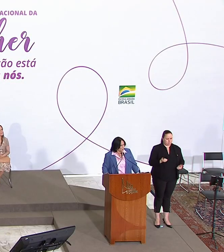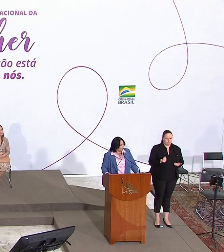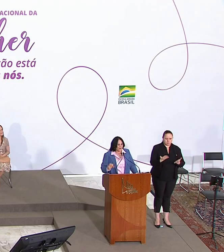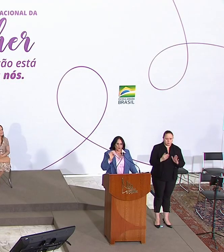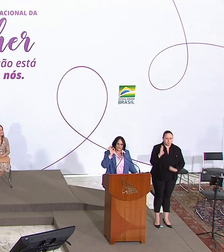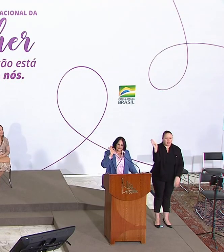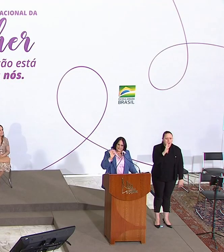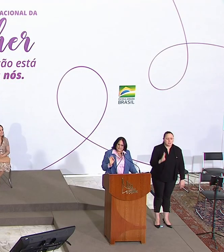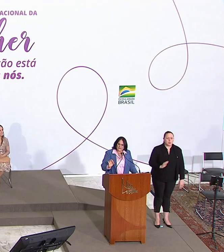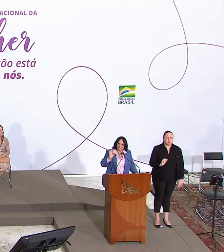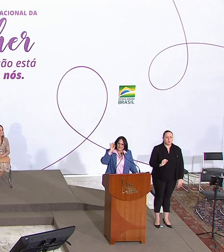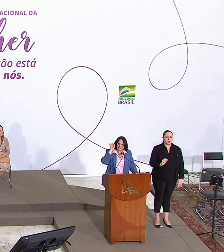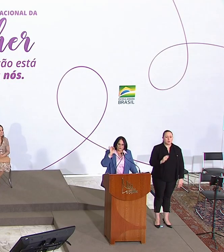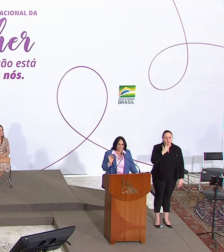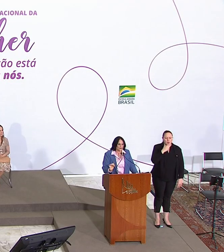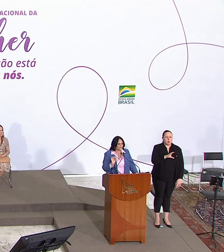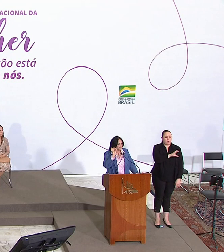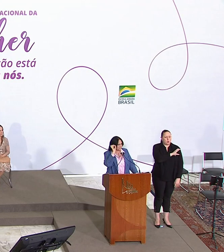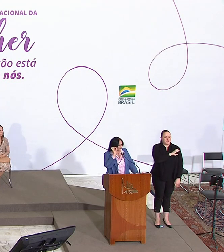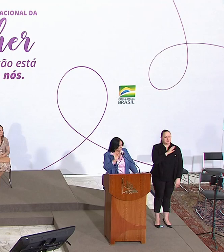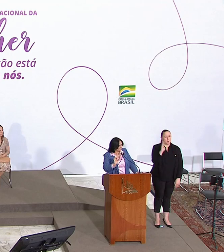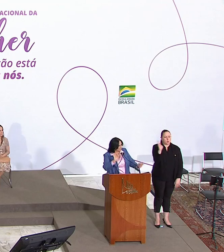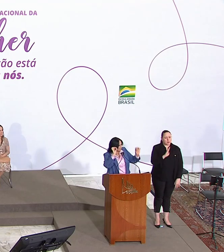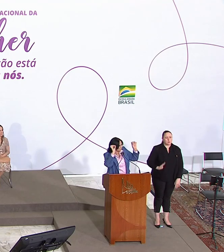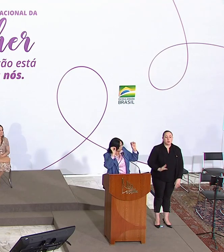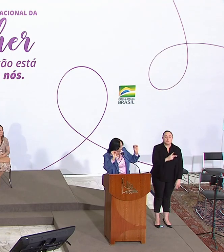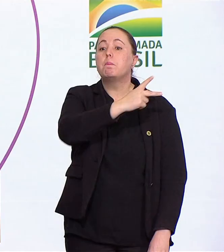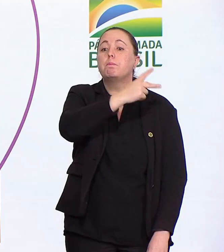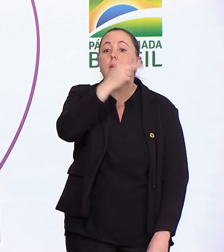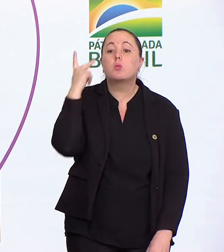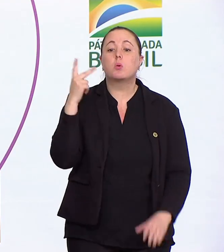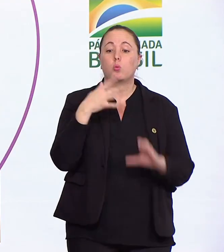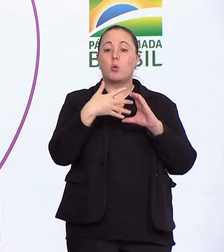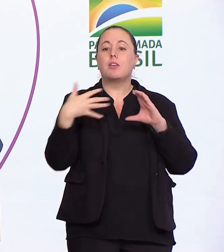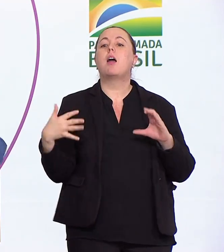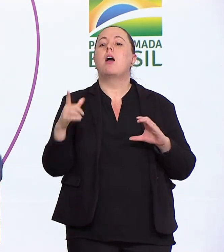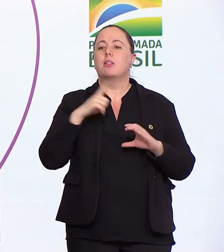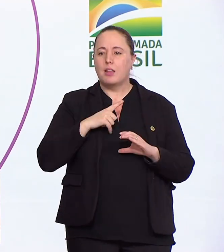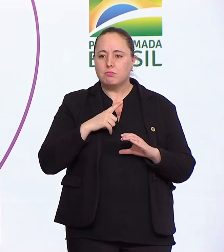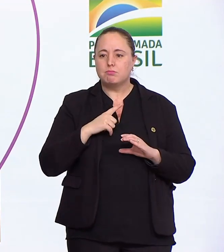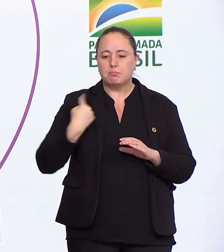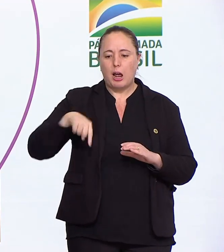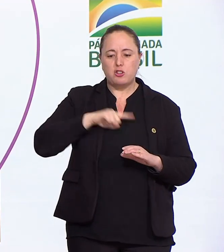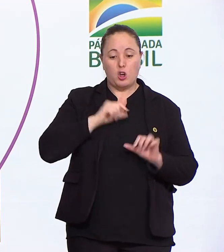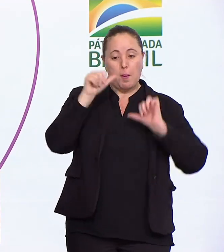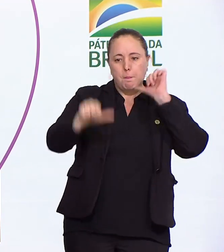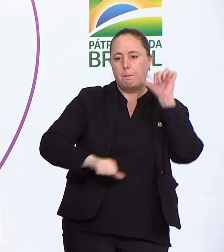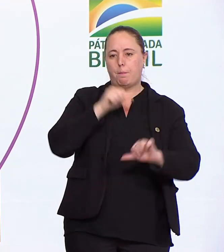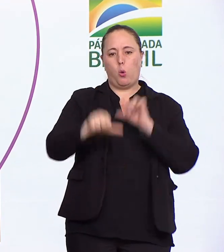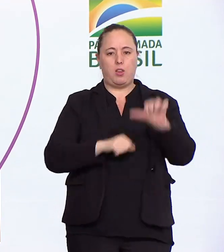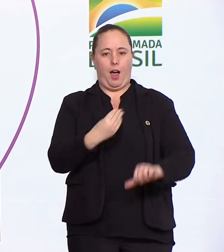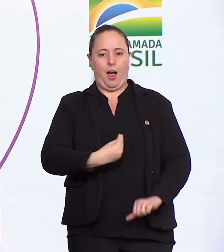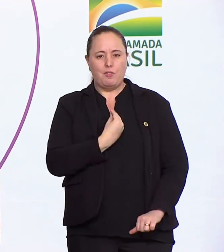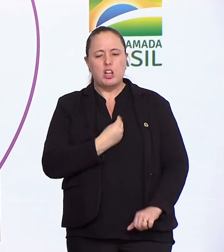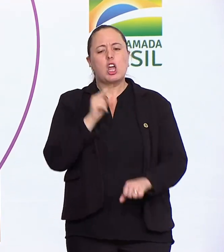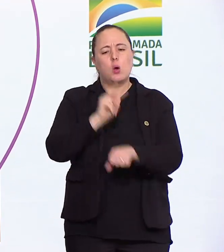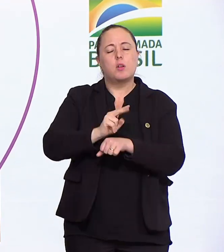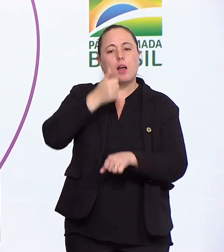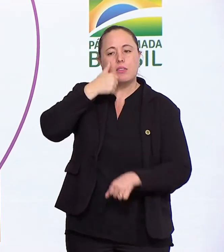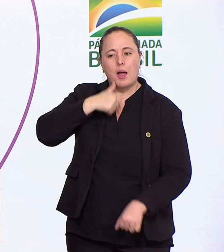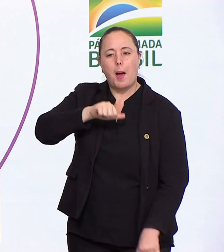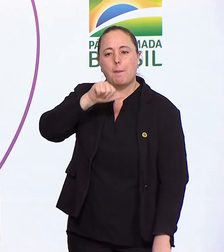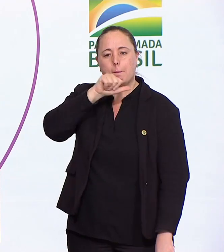citou algumas mulheres esquecidas, entre elas as indígenas, as mães de deficientes e as idosas,